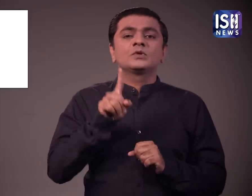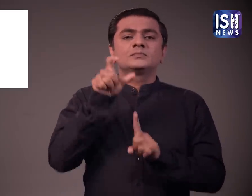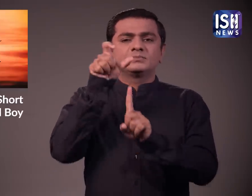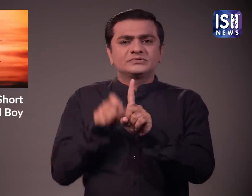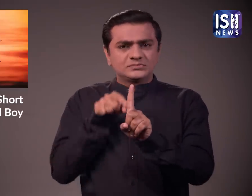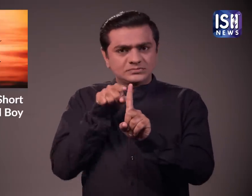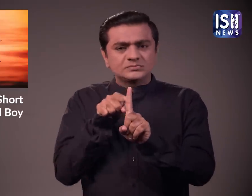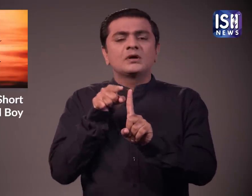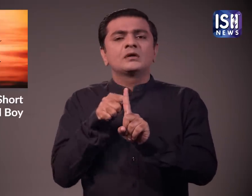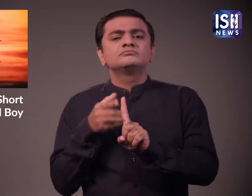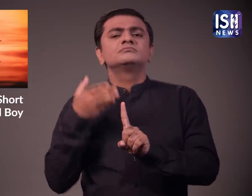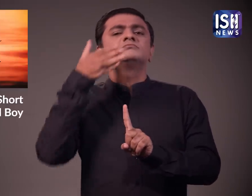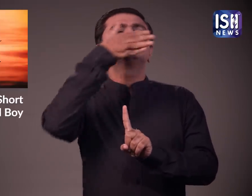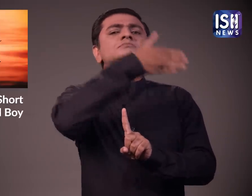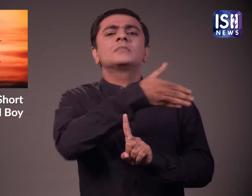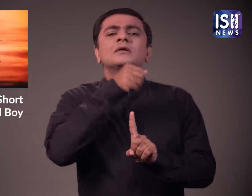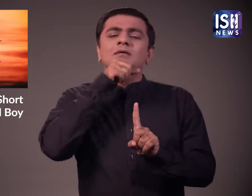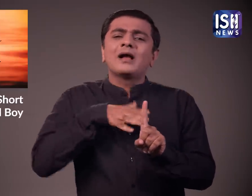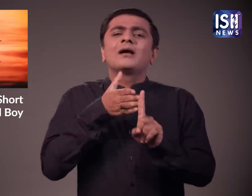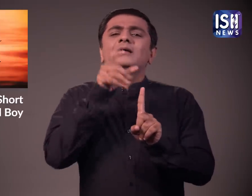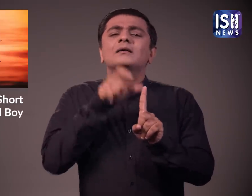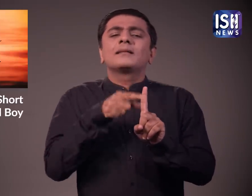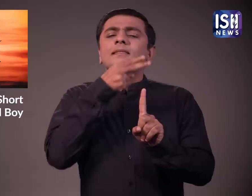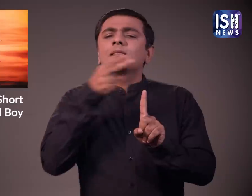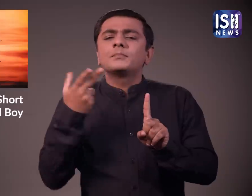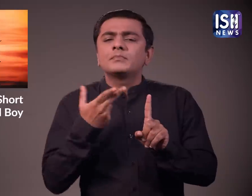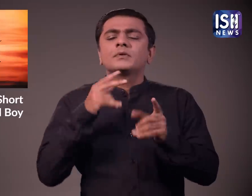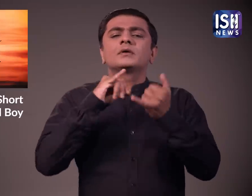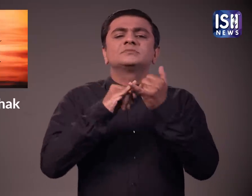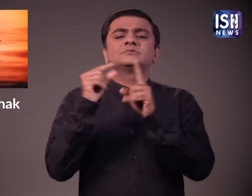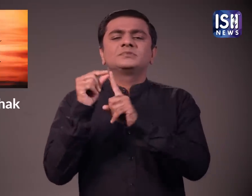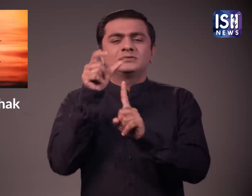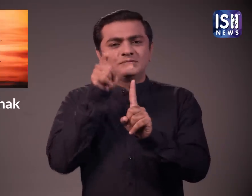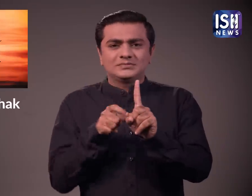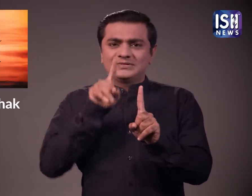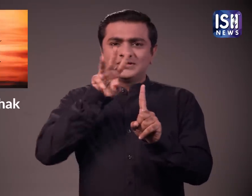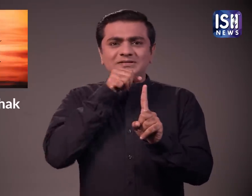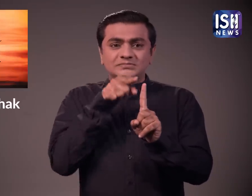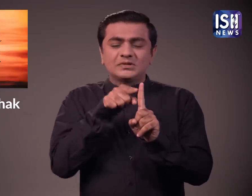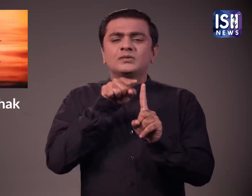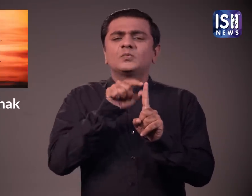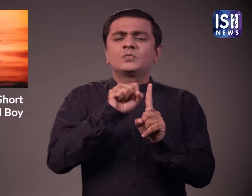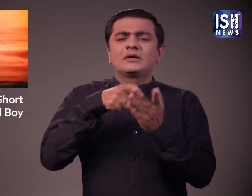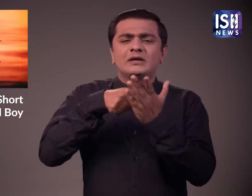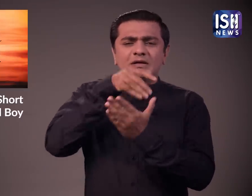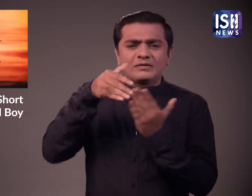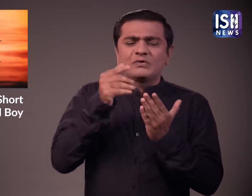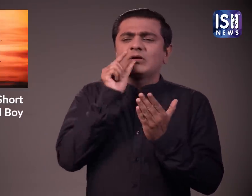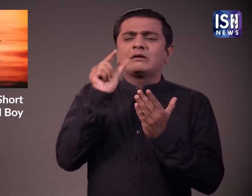13 वर्षिय शत्रुग्न पाठक अपने एक रिष्टतार के साथ